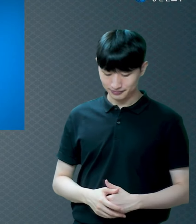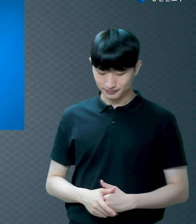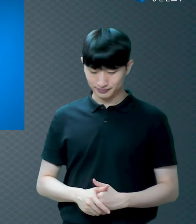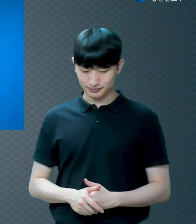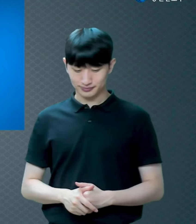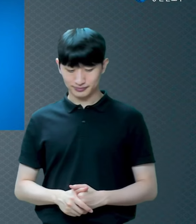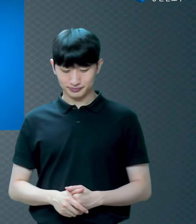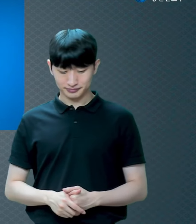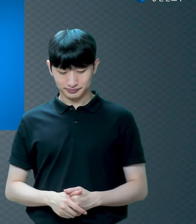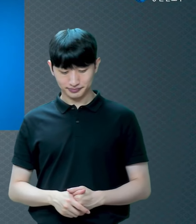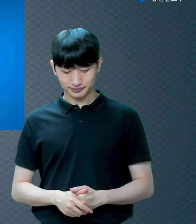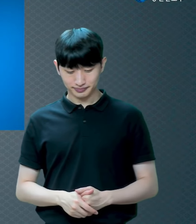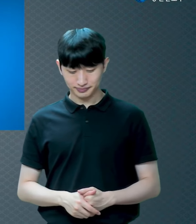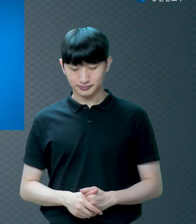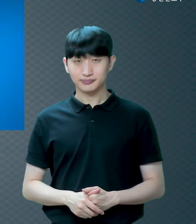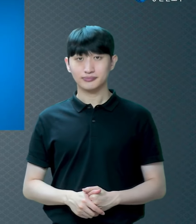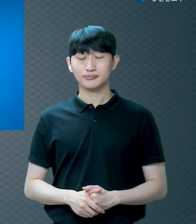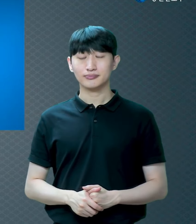사람들이